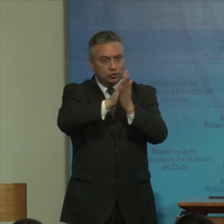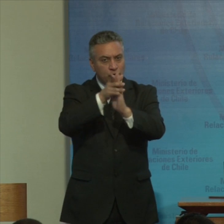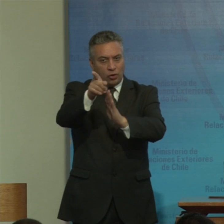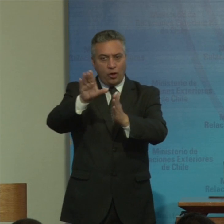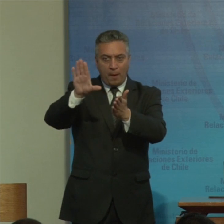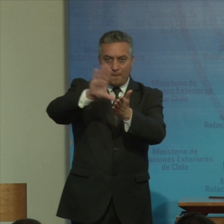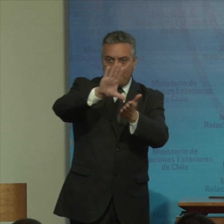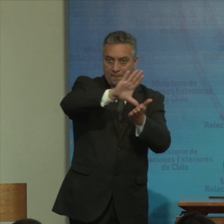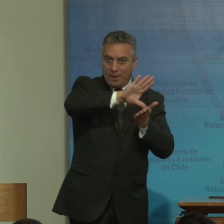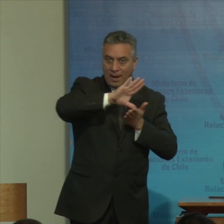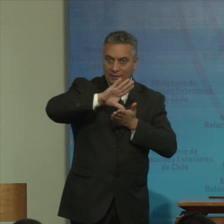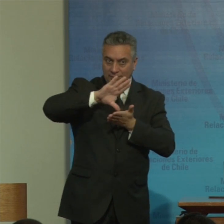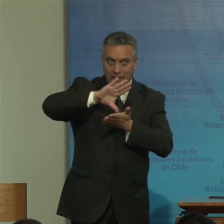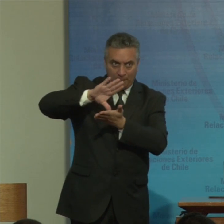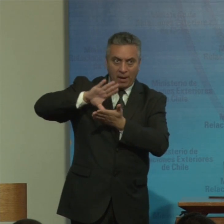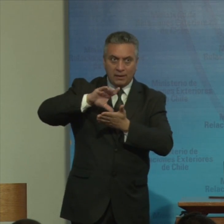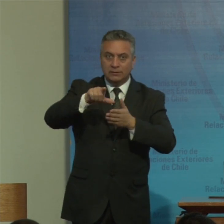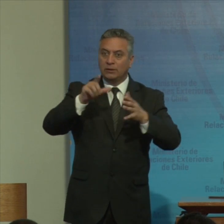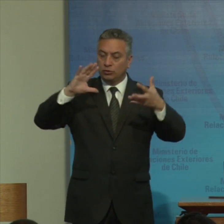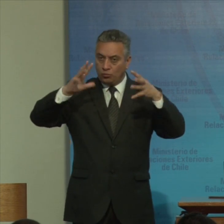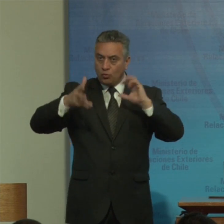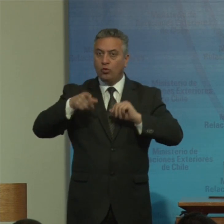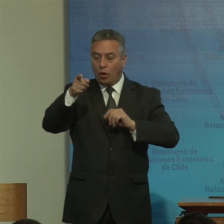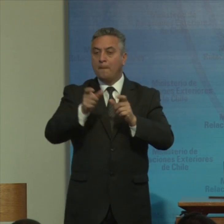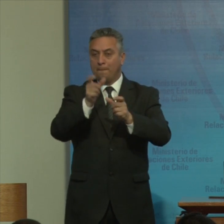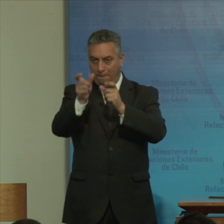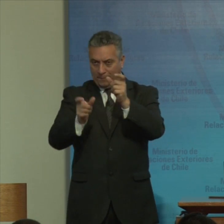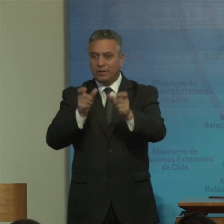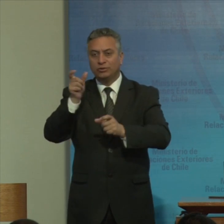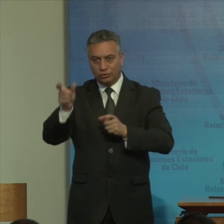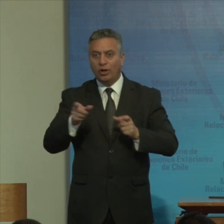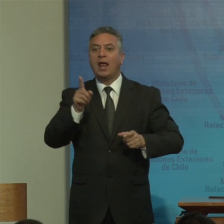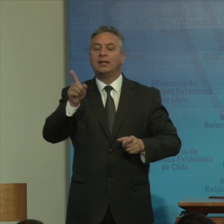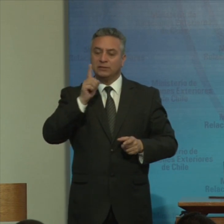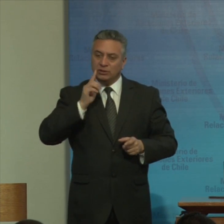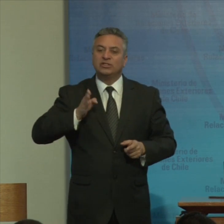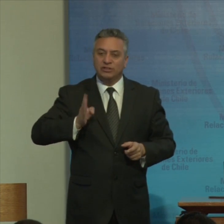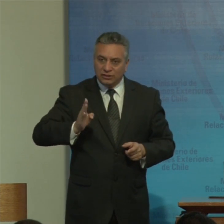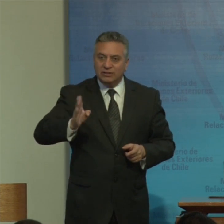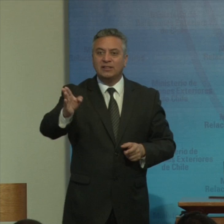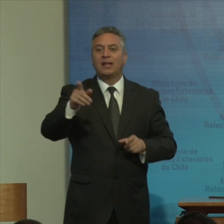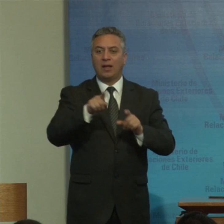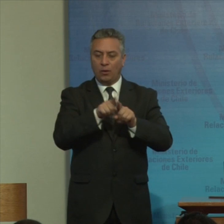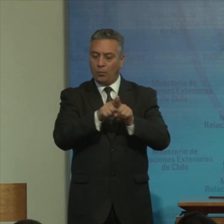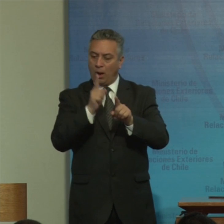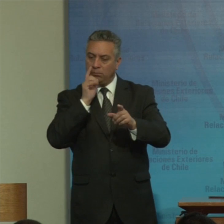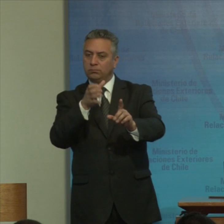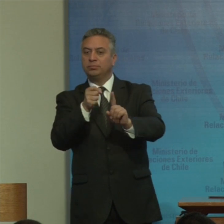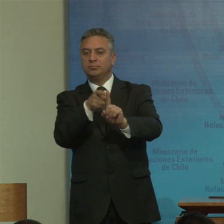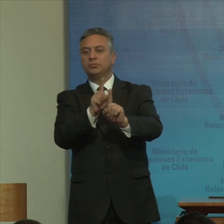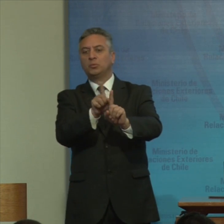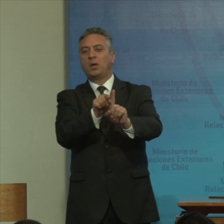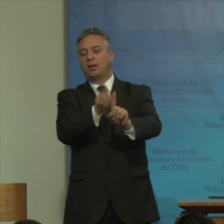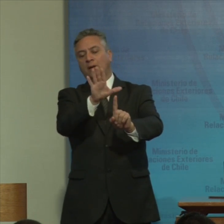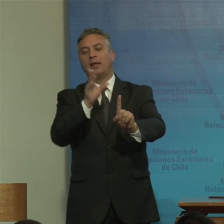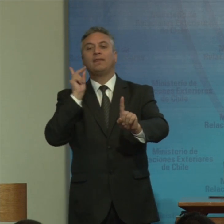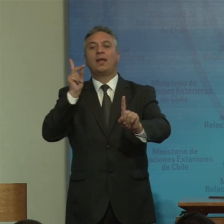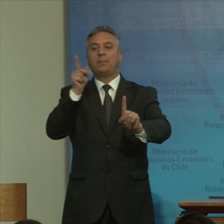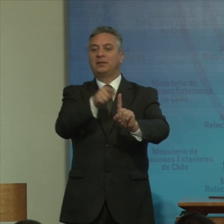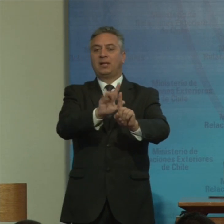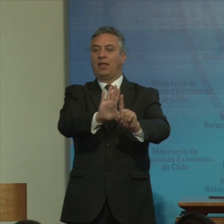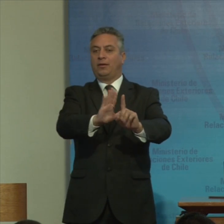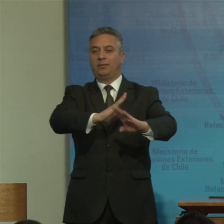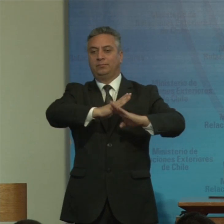las personas con discapacidad siguen siendo institucionalizadas por el único motivo de tener una discapacidad y